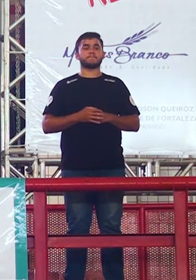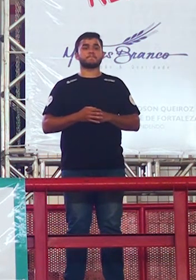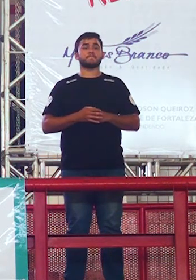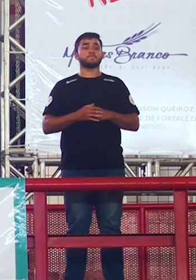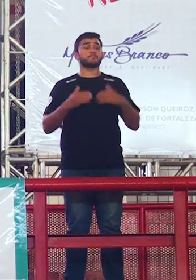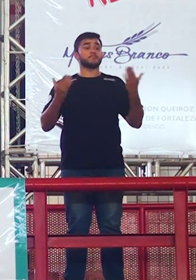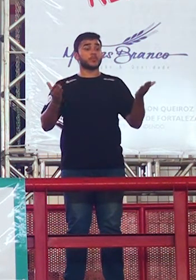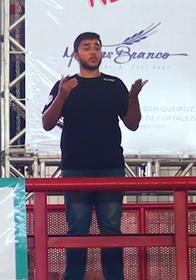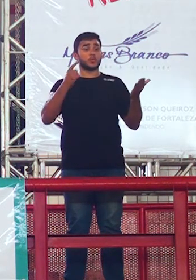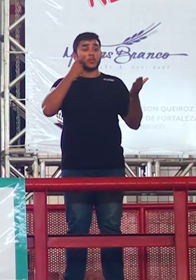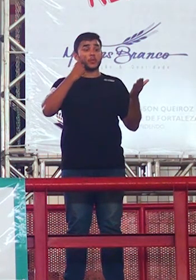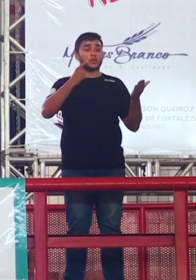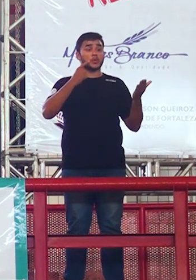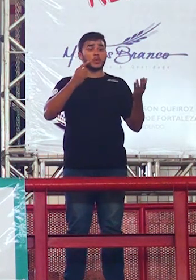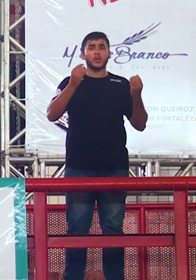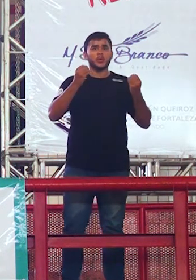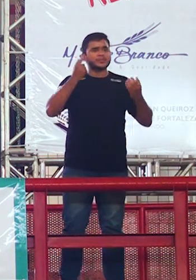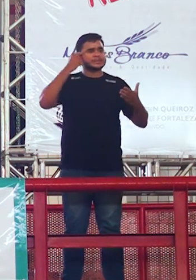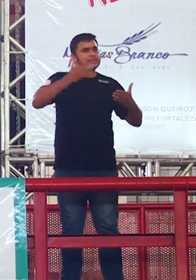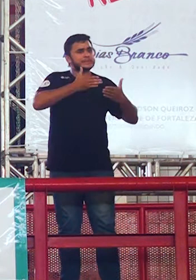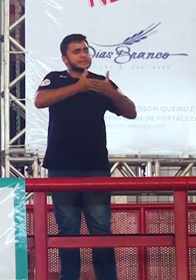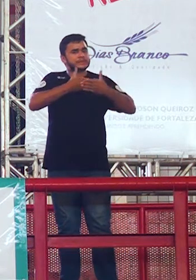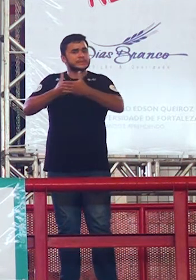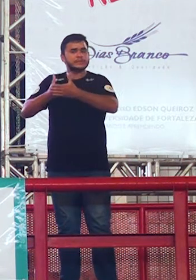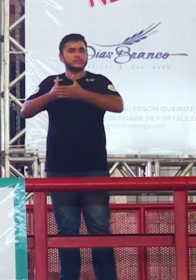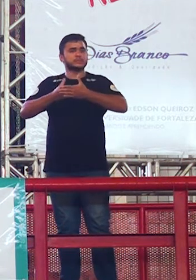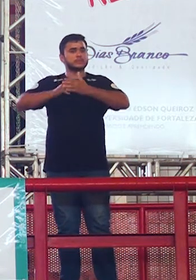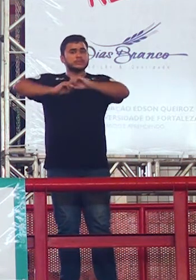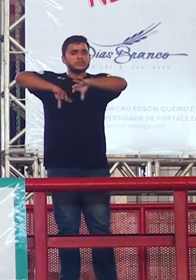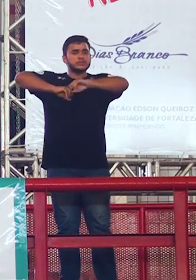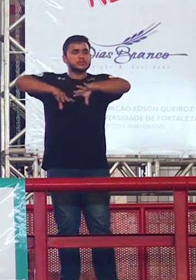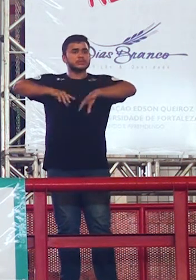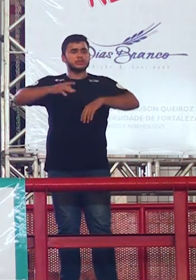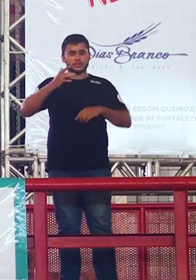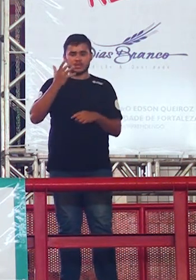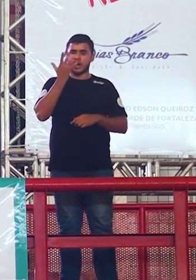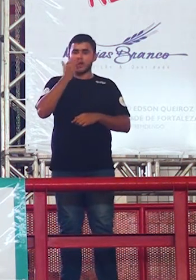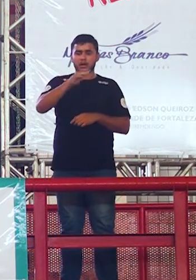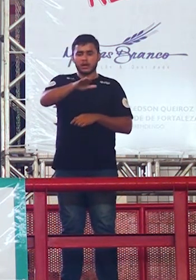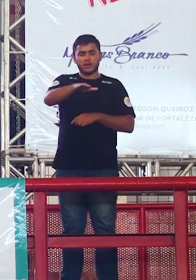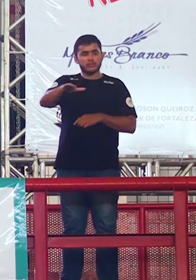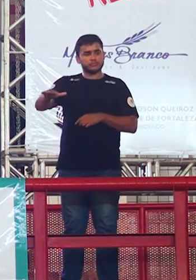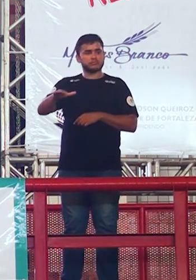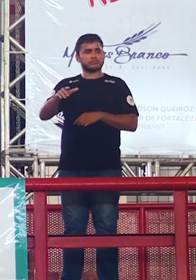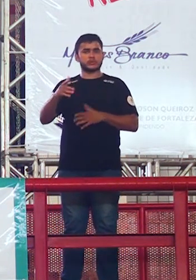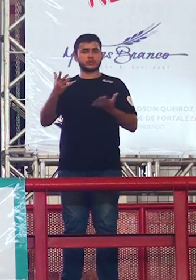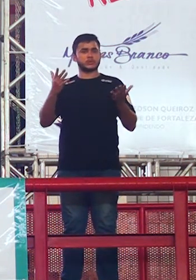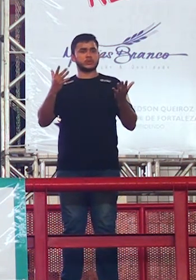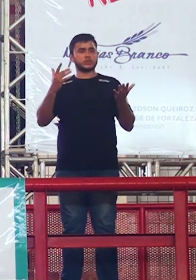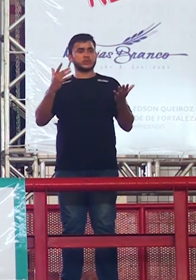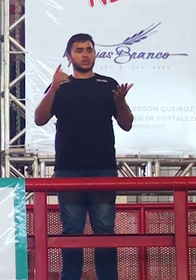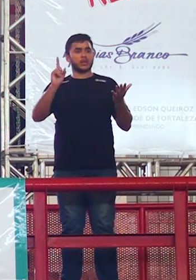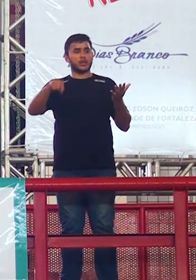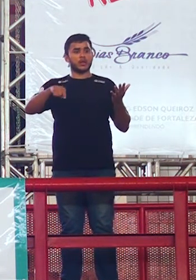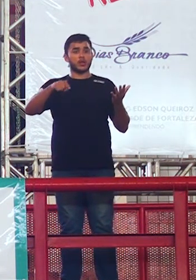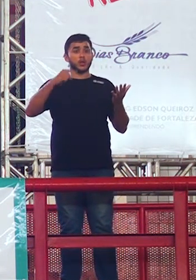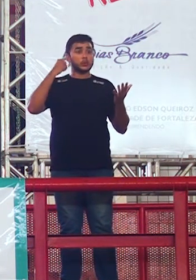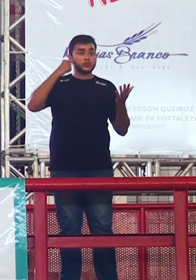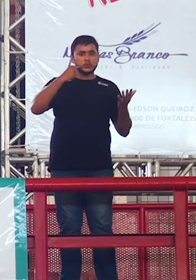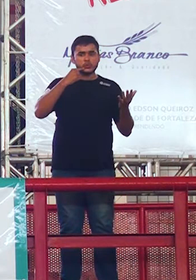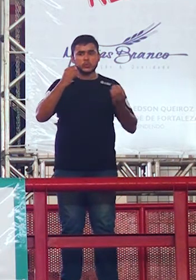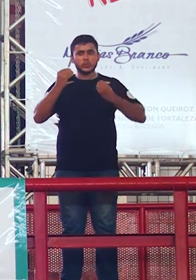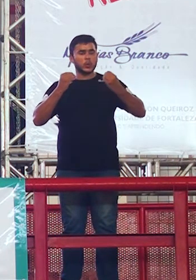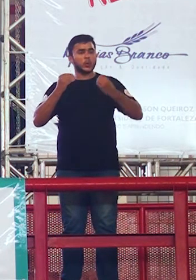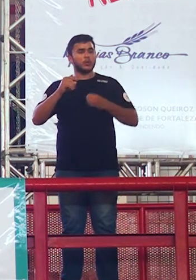quais seriam os desafios pra educar uma criança e um jovem brasileiro que é